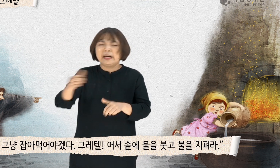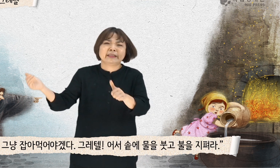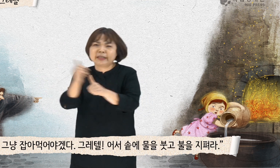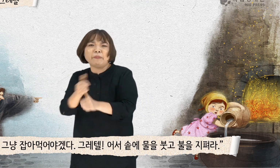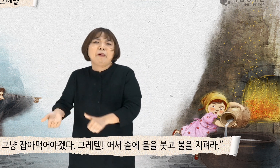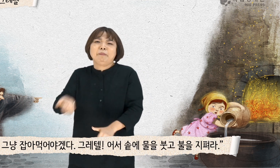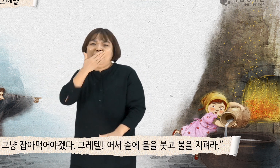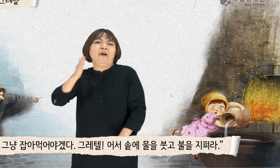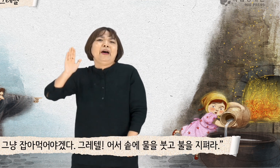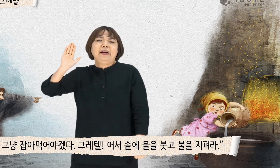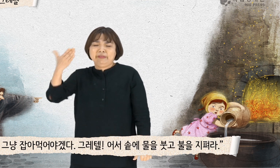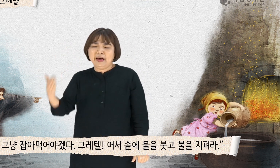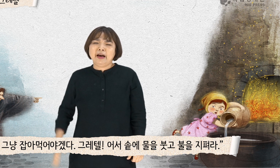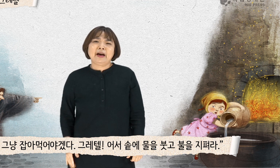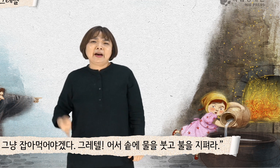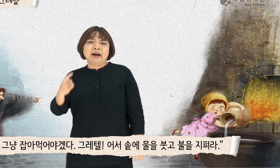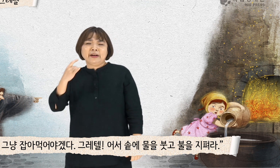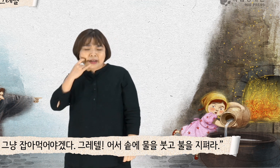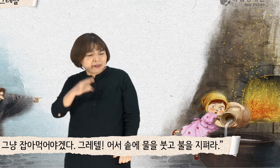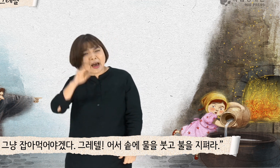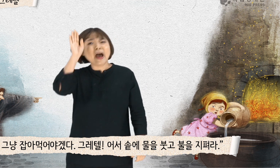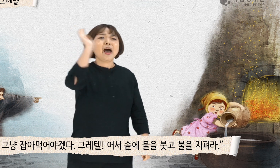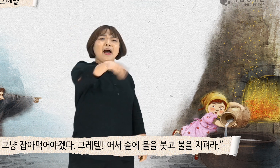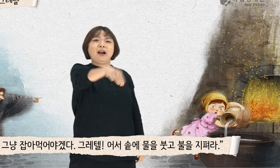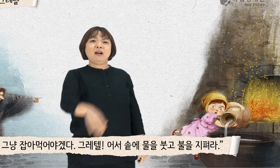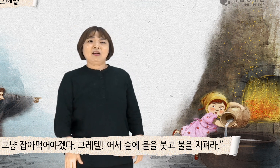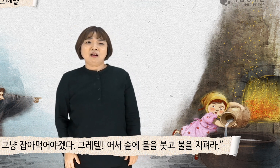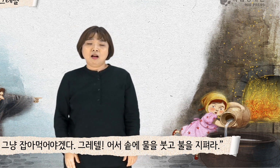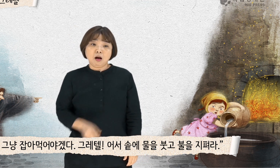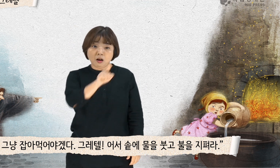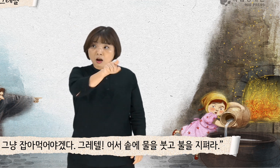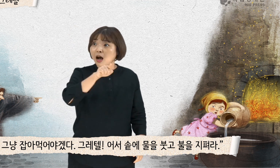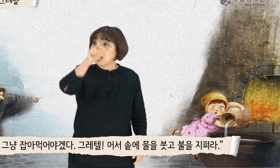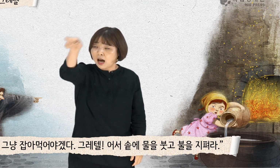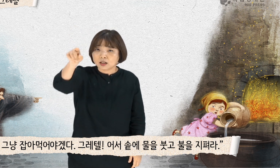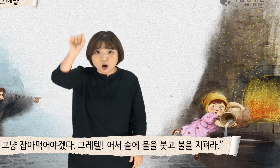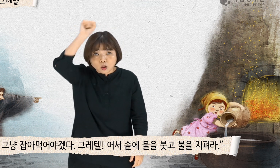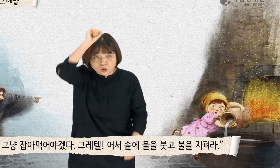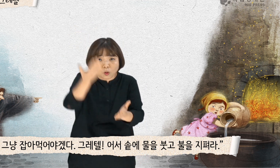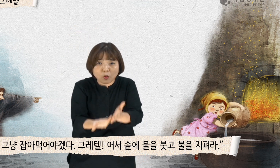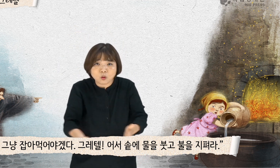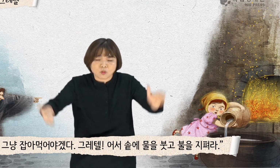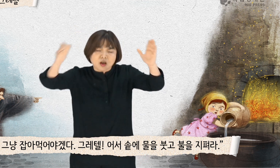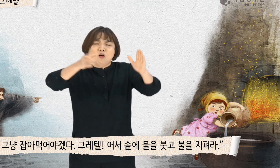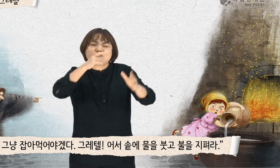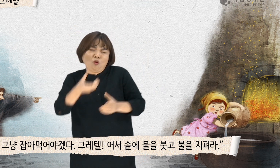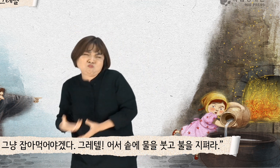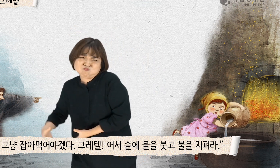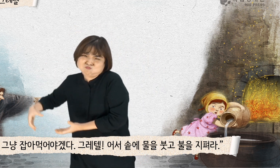잡아먹어야겠다. 그레텔, 어서 솥에 물을 붓고 불을 지펴라.